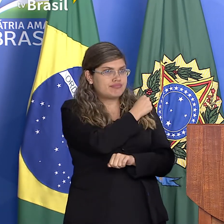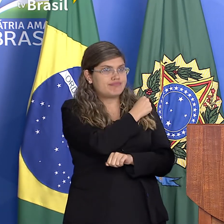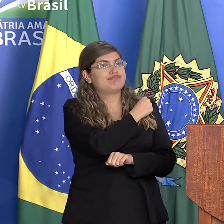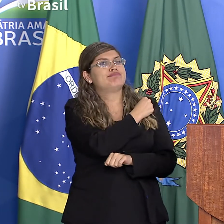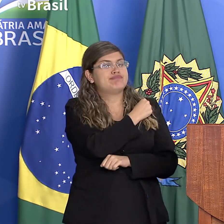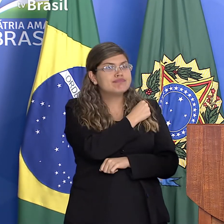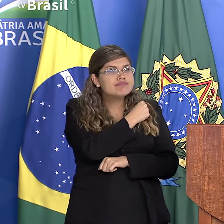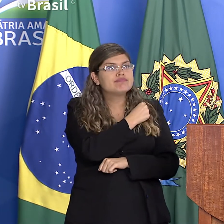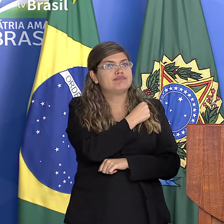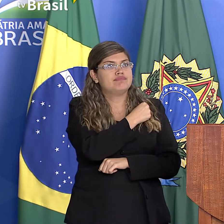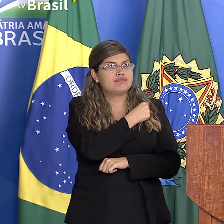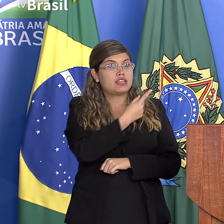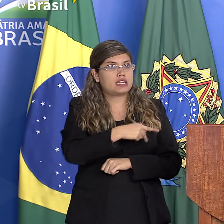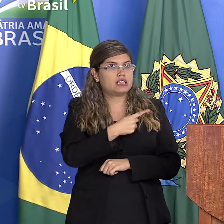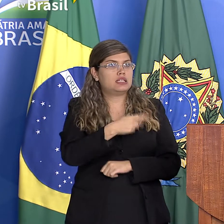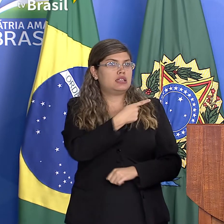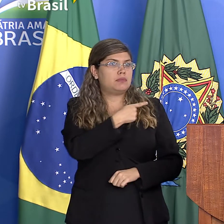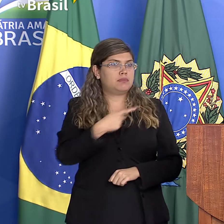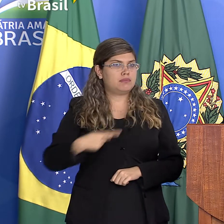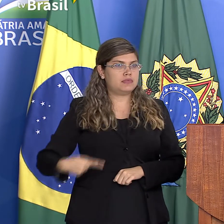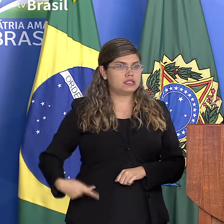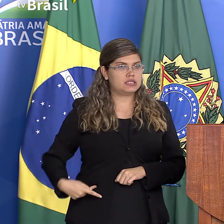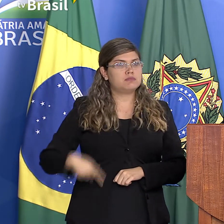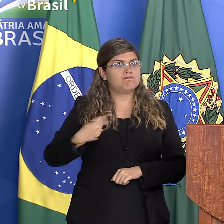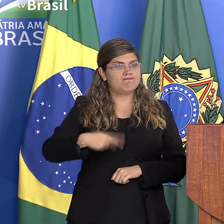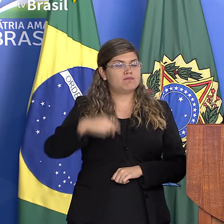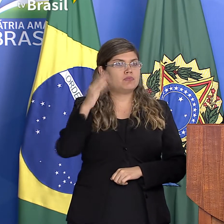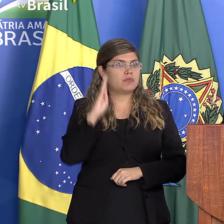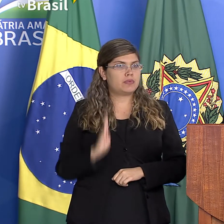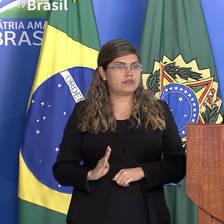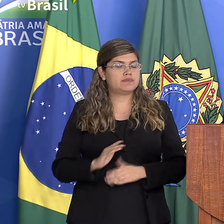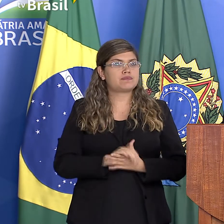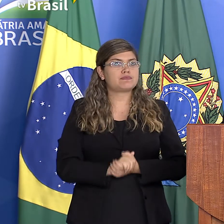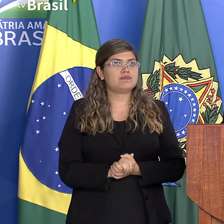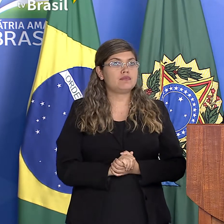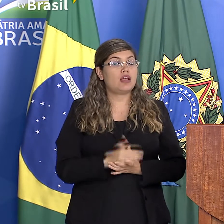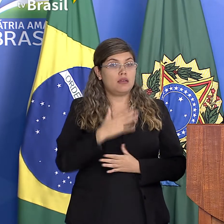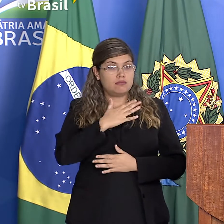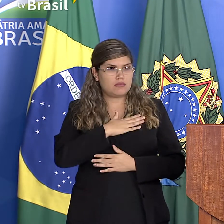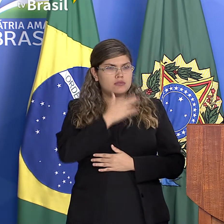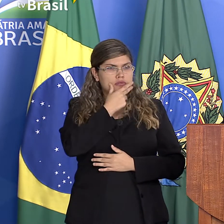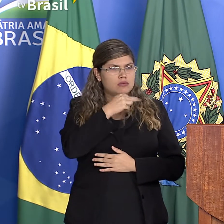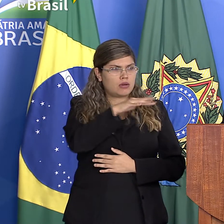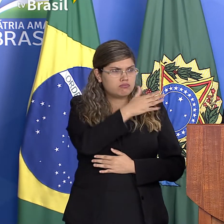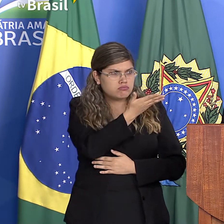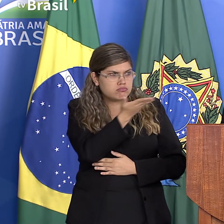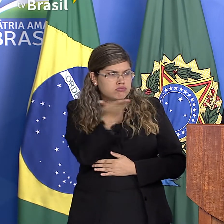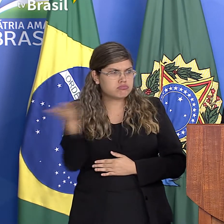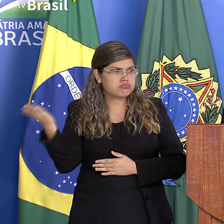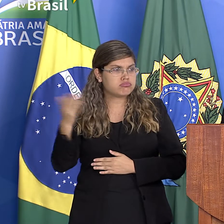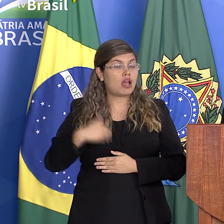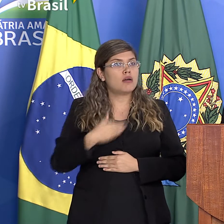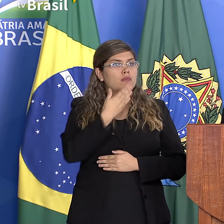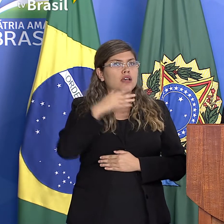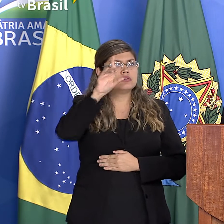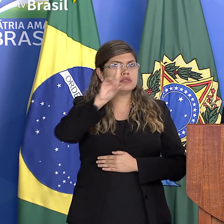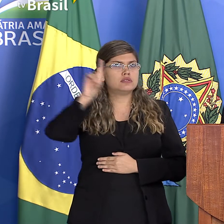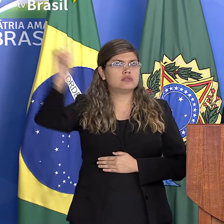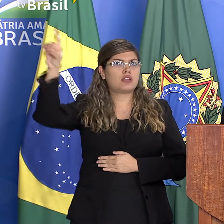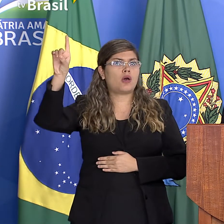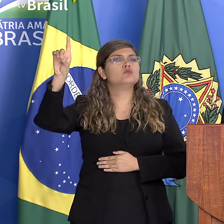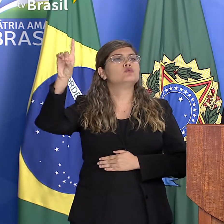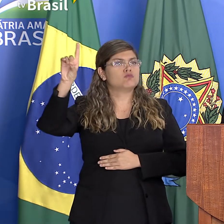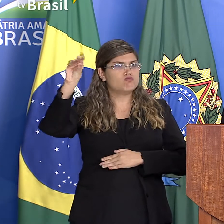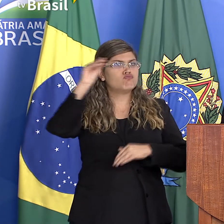presidência da república meus irmãos eu peço a Deus que os confortem também